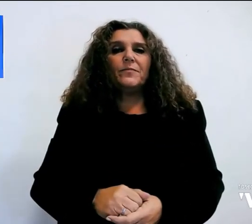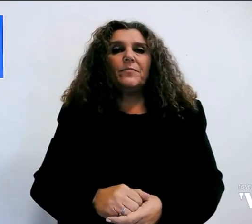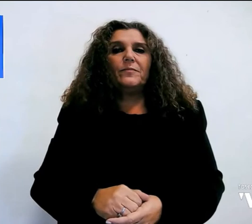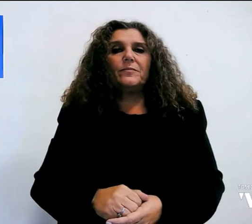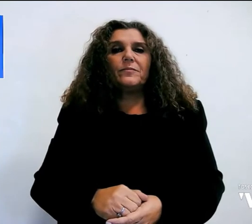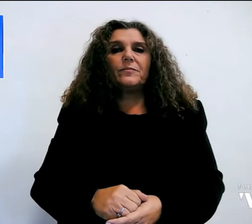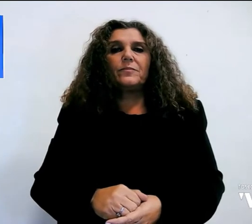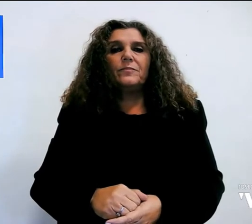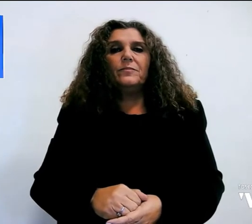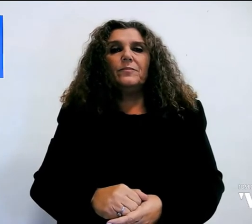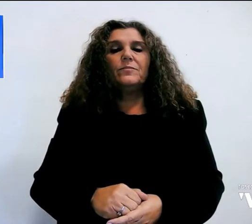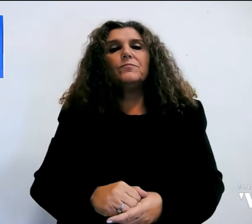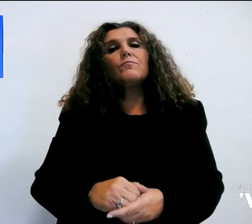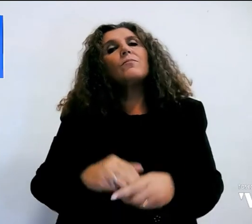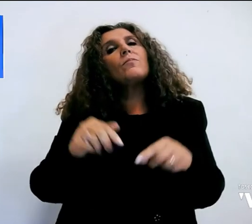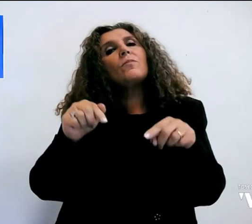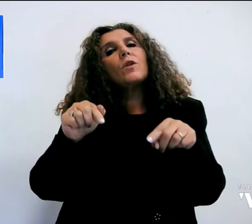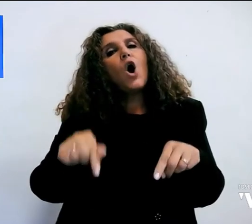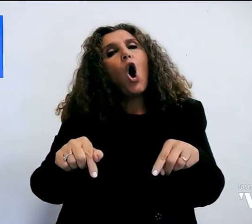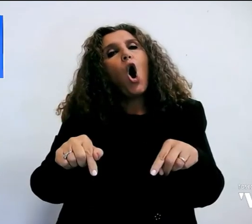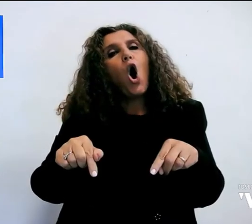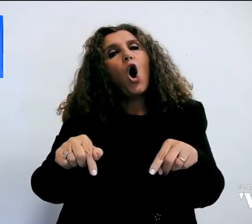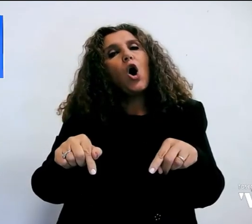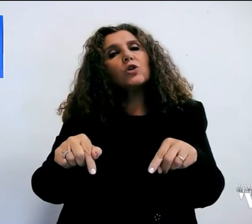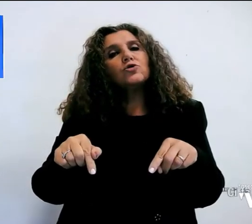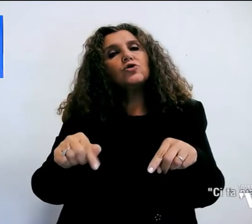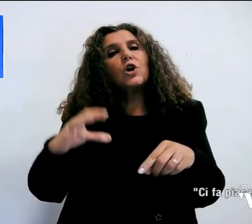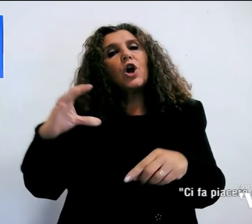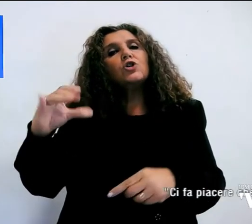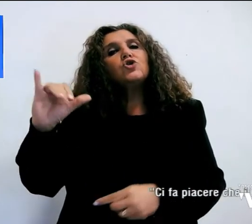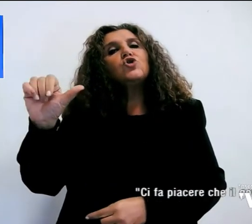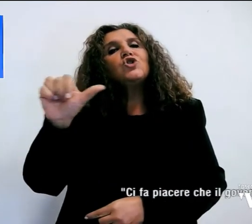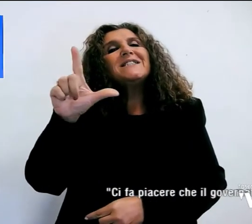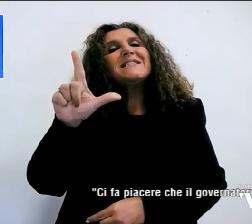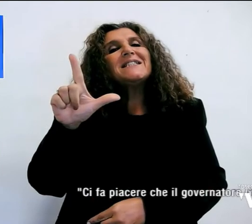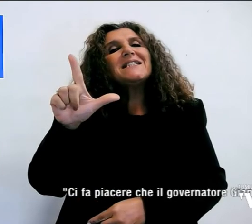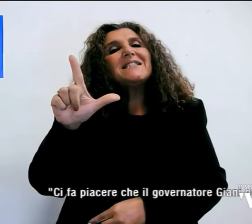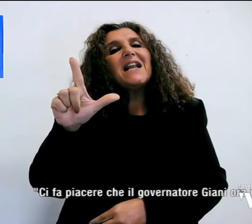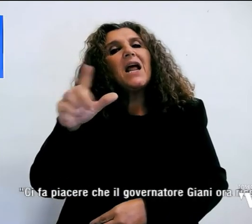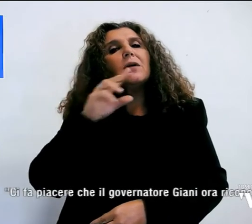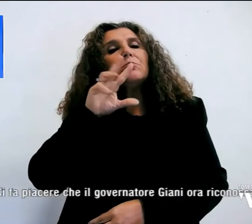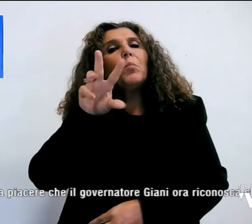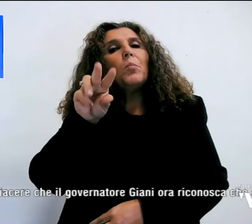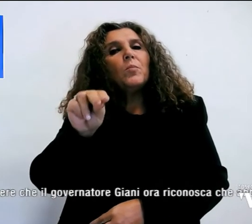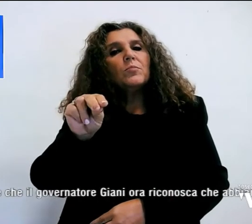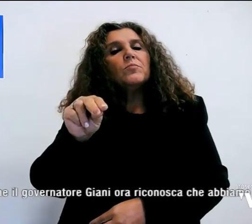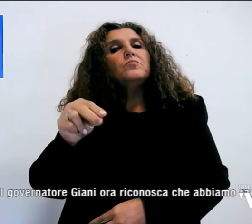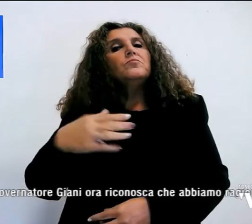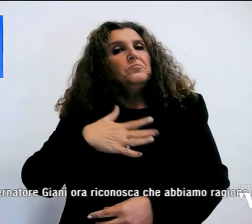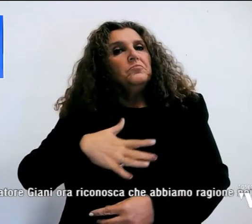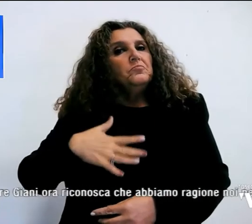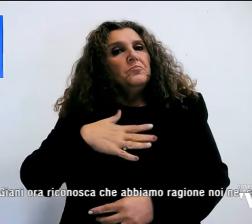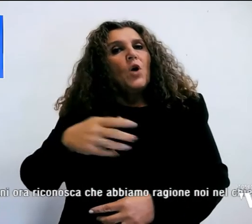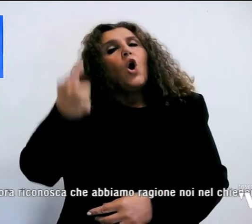E oggi la funzione pubblica della CISL dice ci fa piacere che il governatore